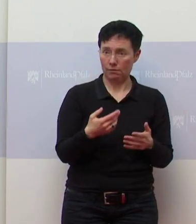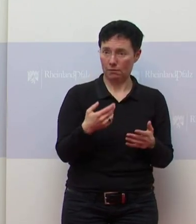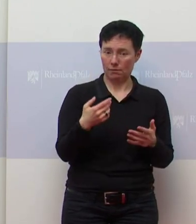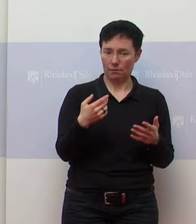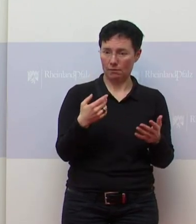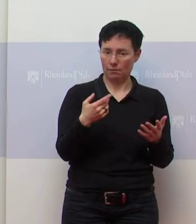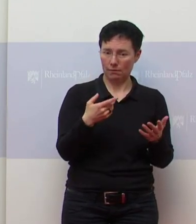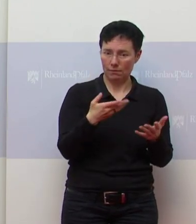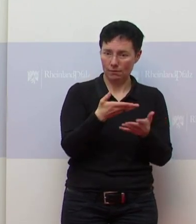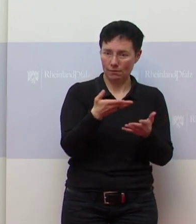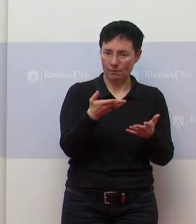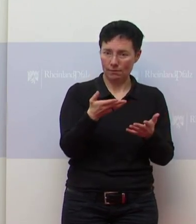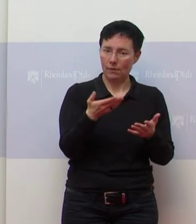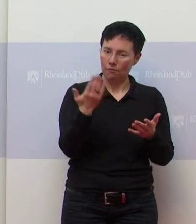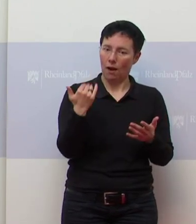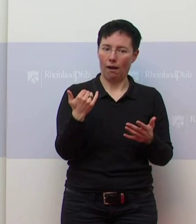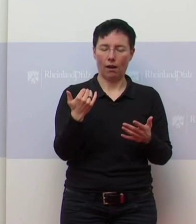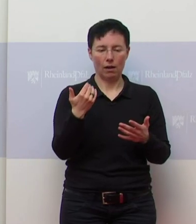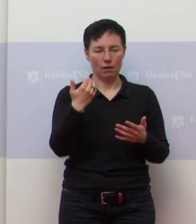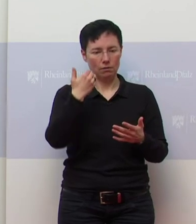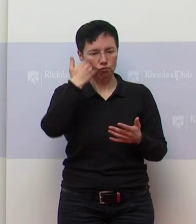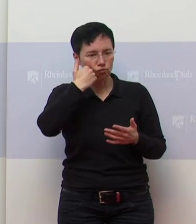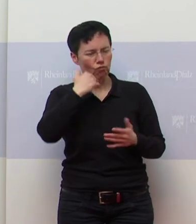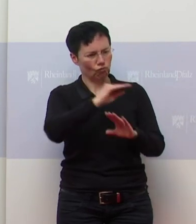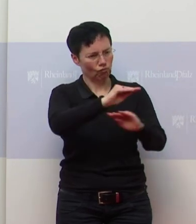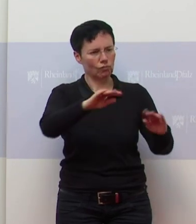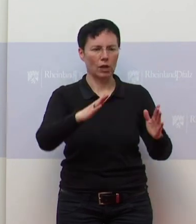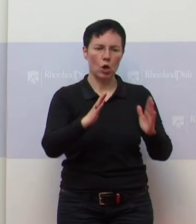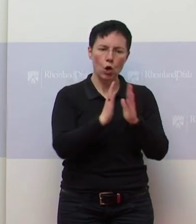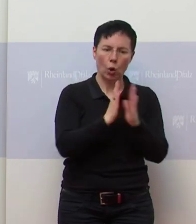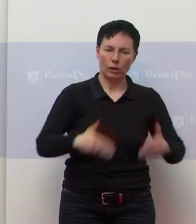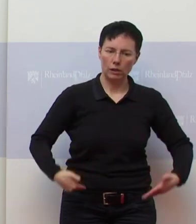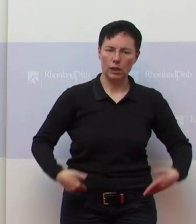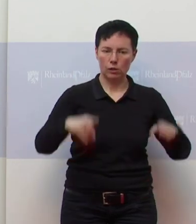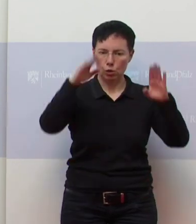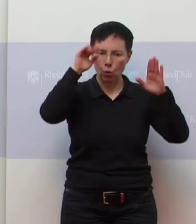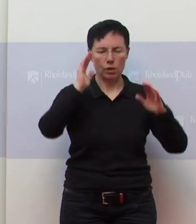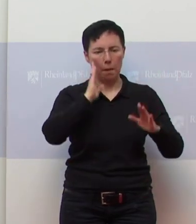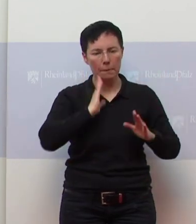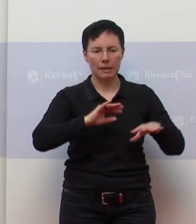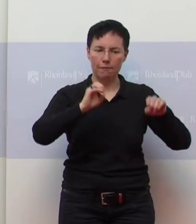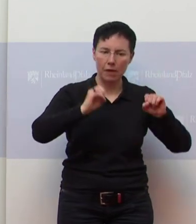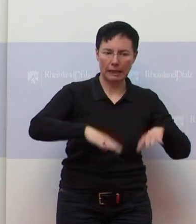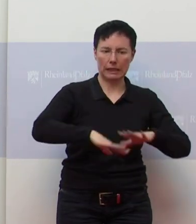den Appell, jetzt auf Gottesdienste an Ostern zu verzichten.